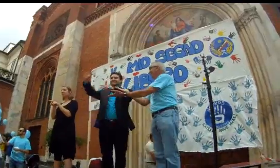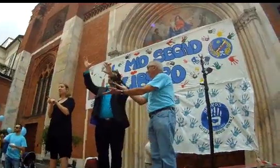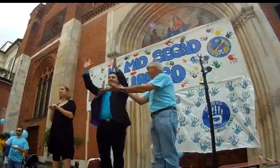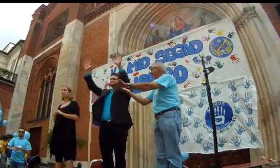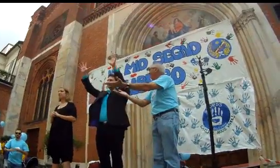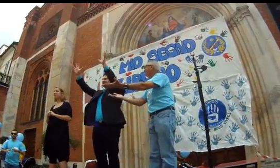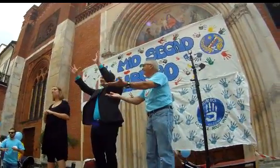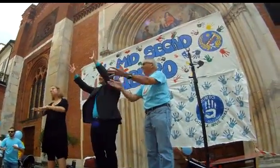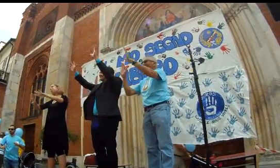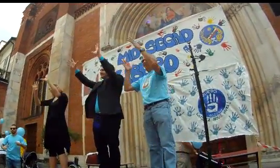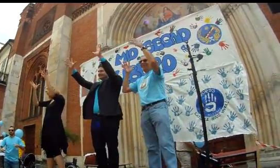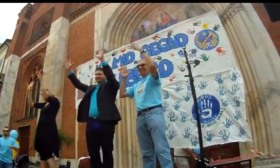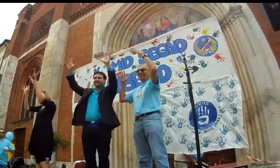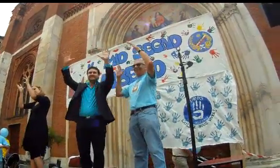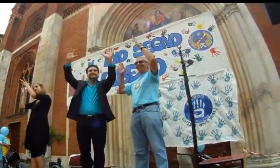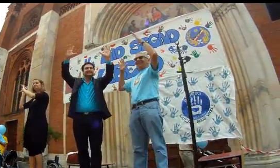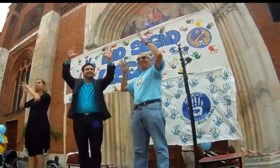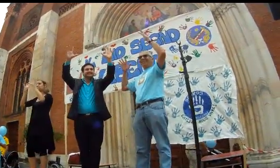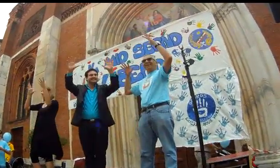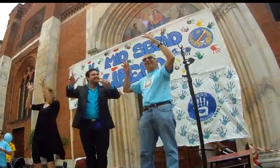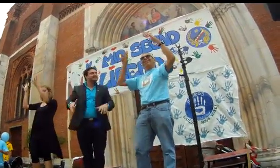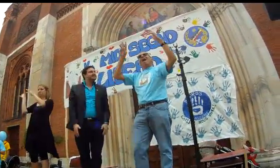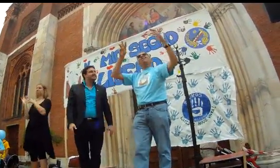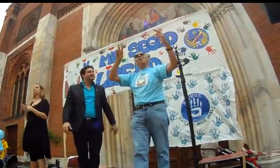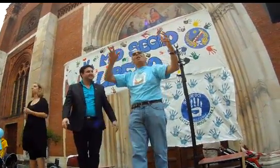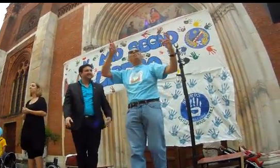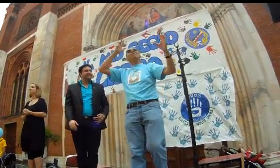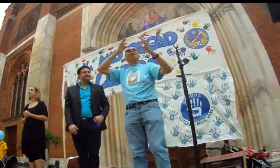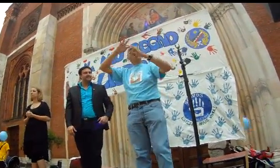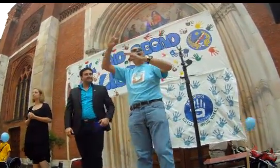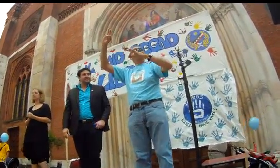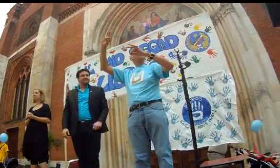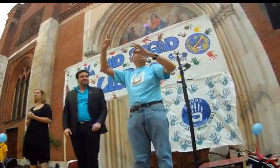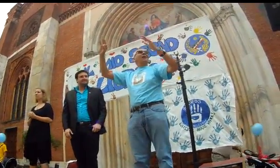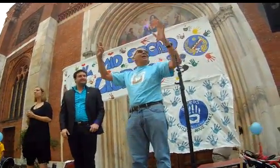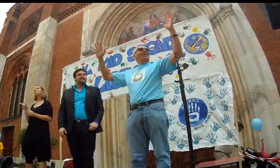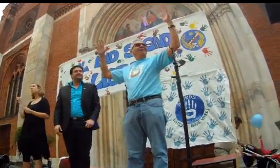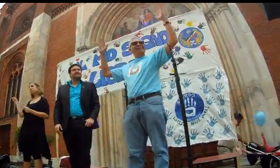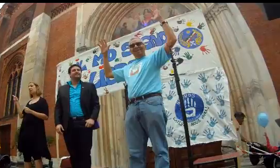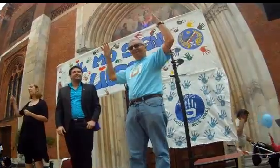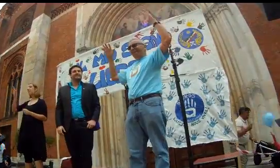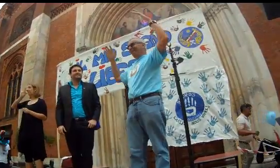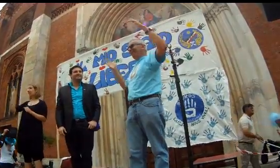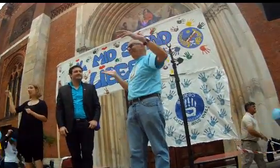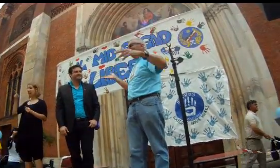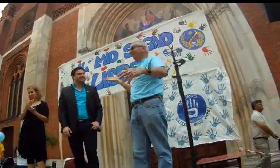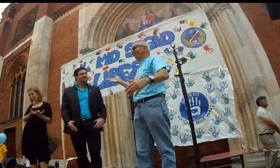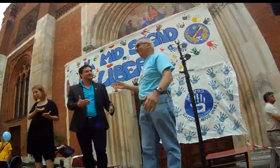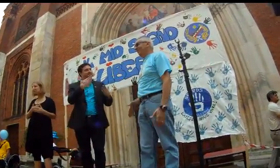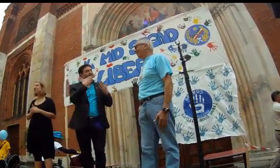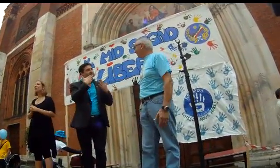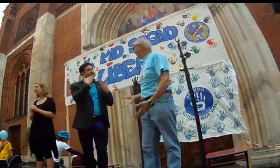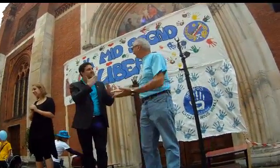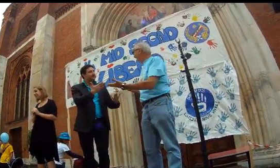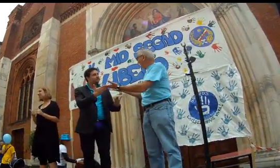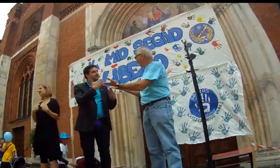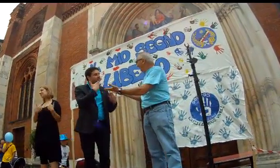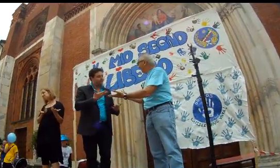Eccolo che è arrivato, ecco che vi saluta, dalla Francia arriva,